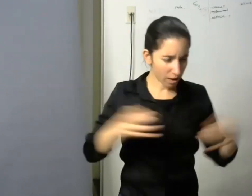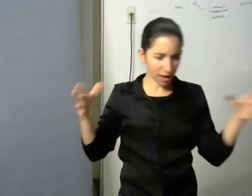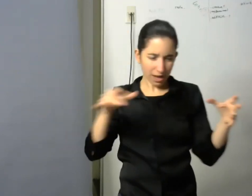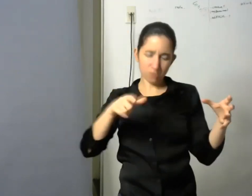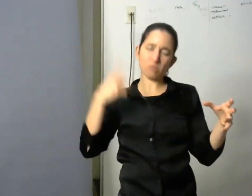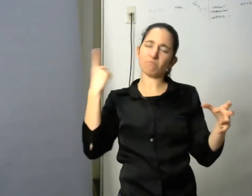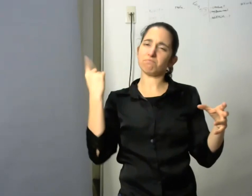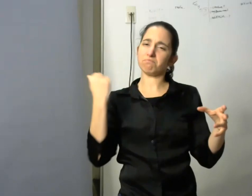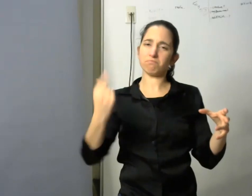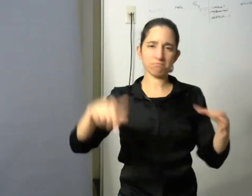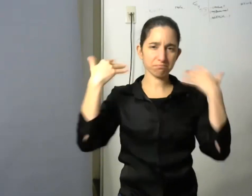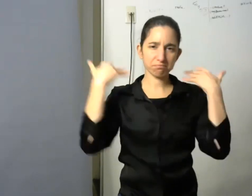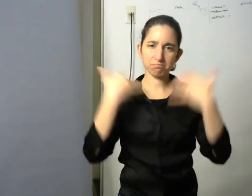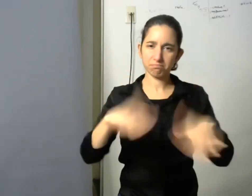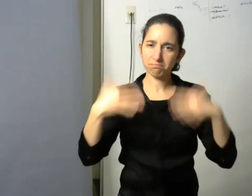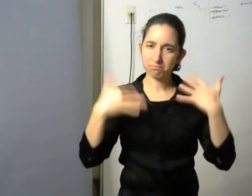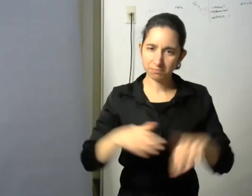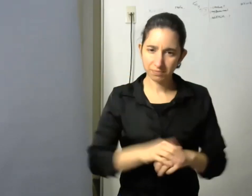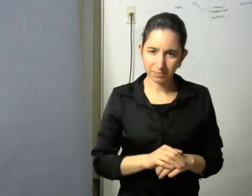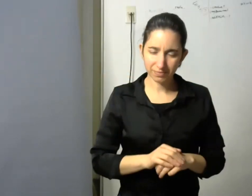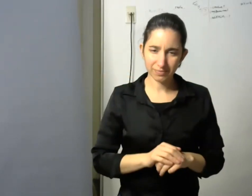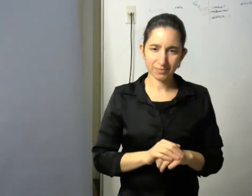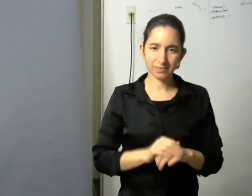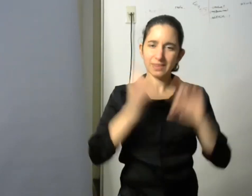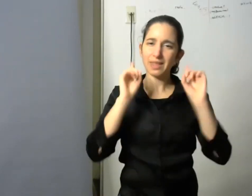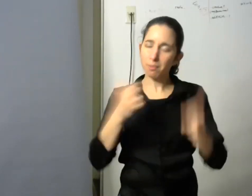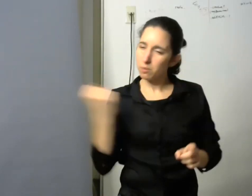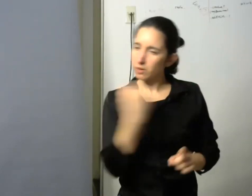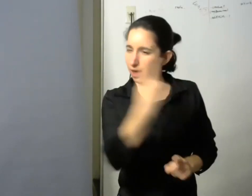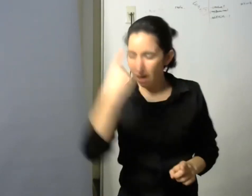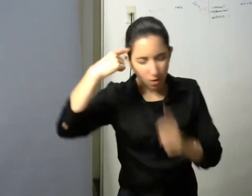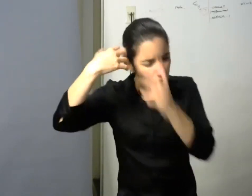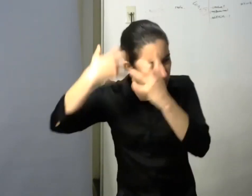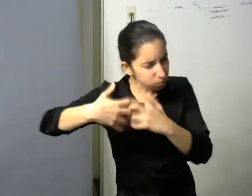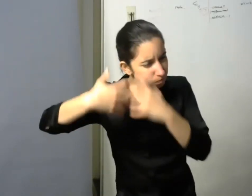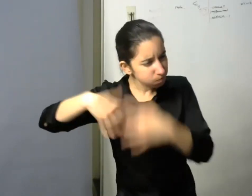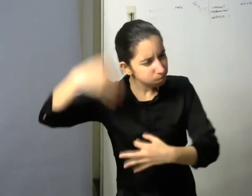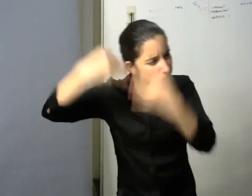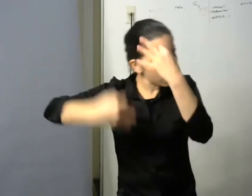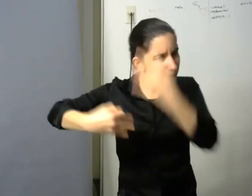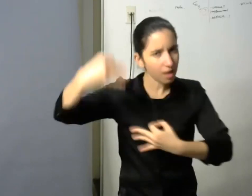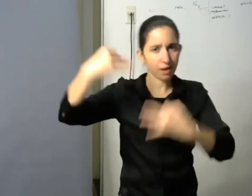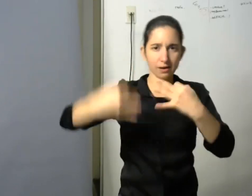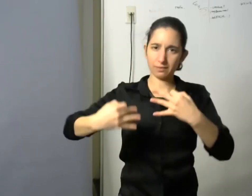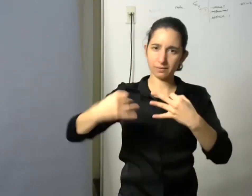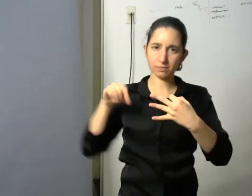la necesidad de sentido crítico que se requiere para poder distinguir